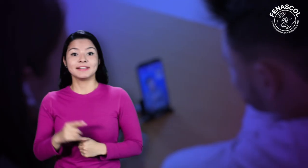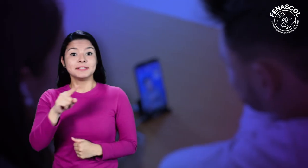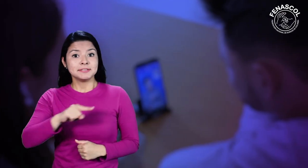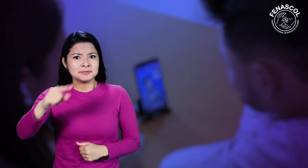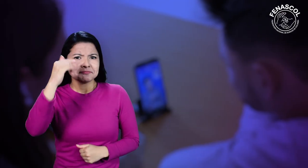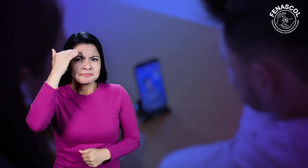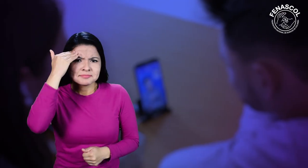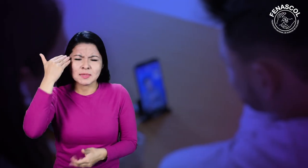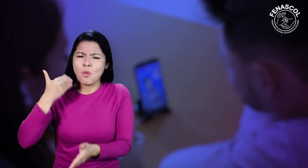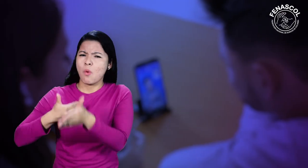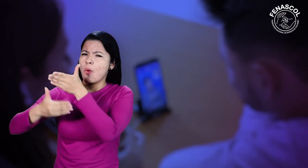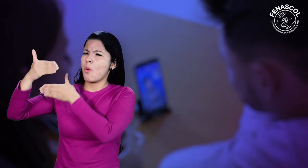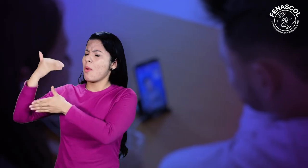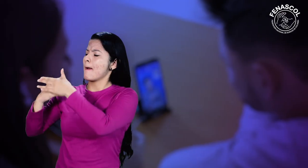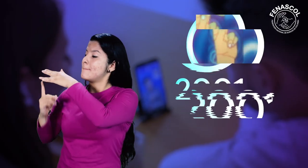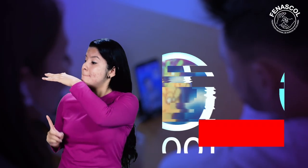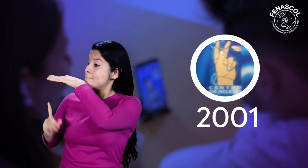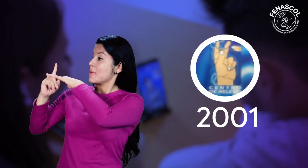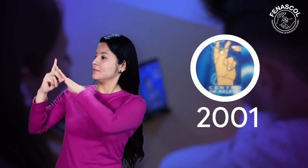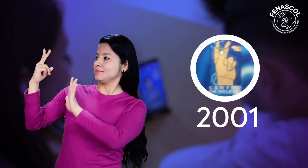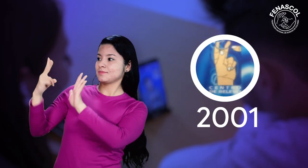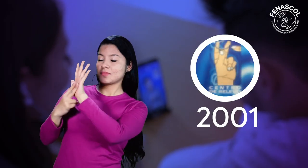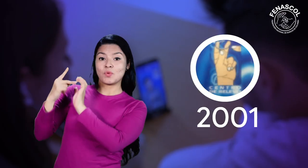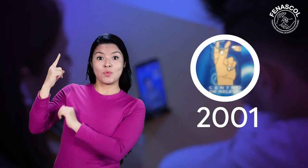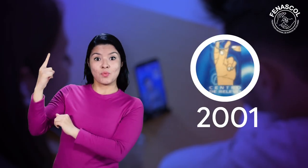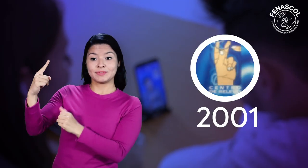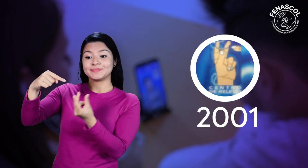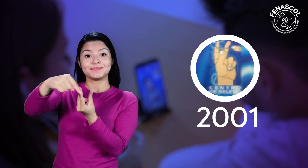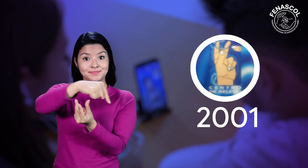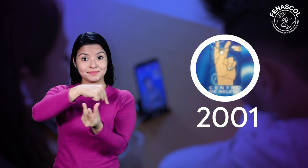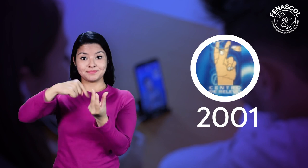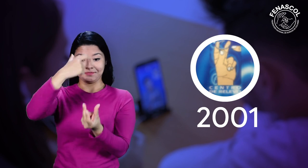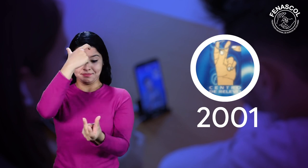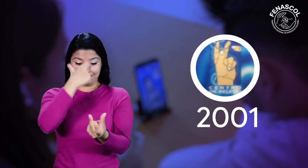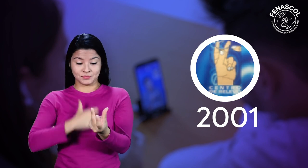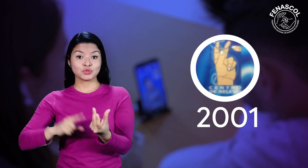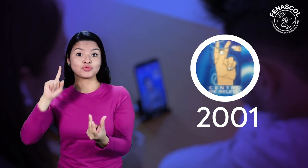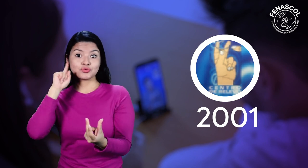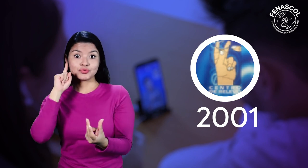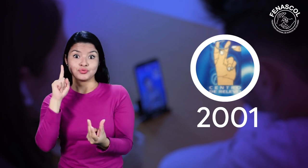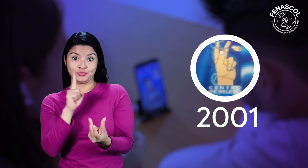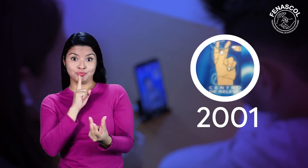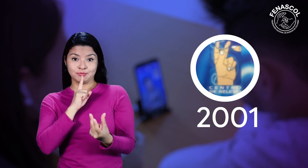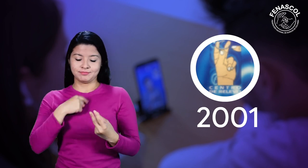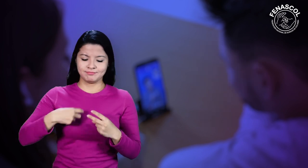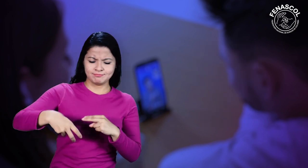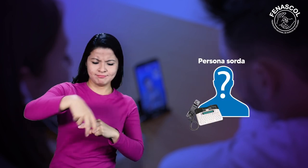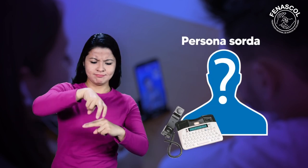Como ustedes saben, el Centro de Relevo inicia en el 2001 a través de los teléfonos